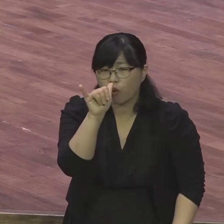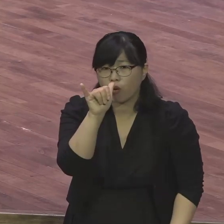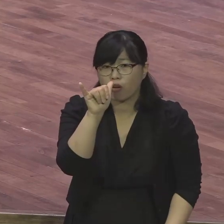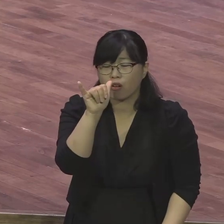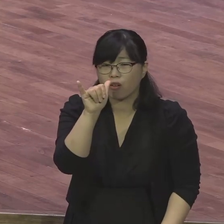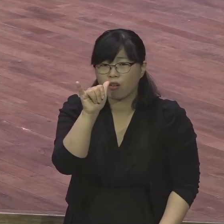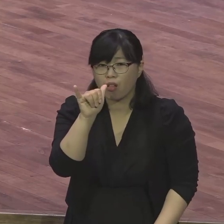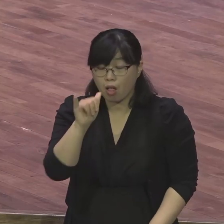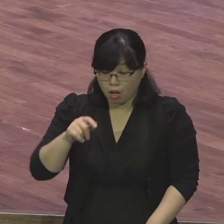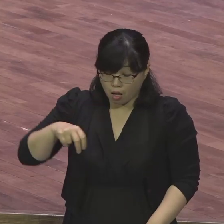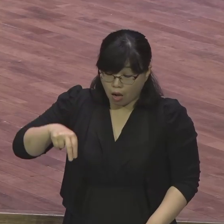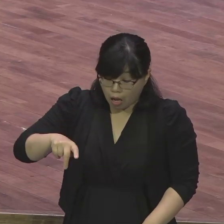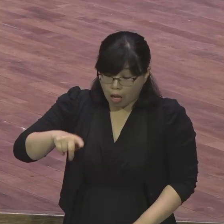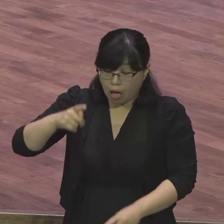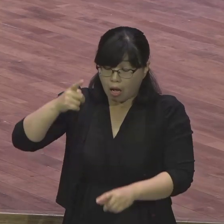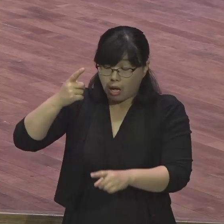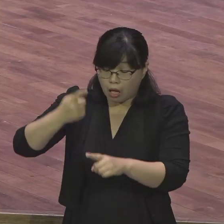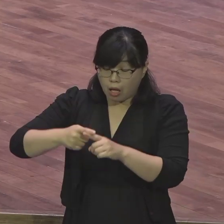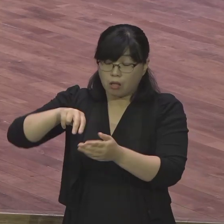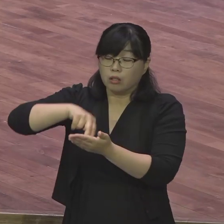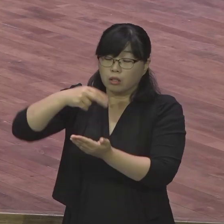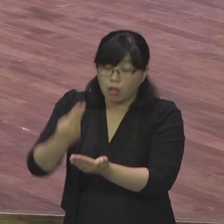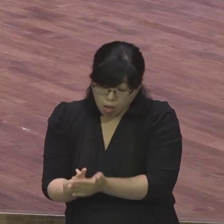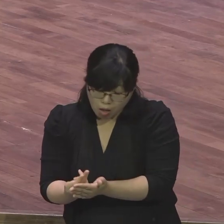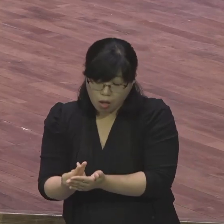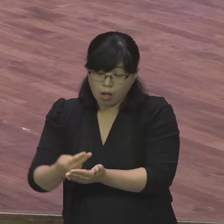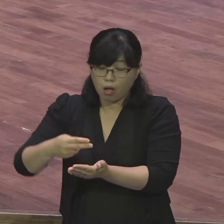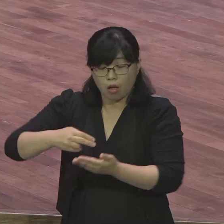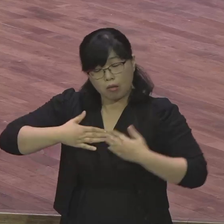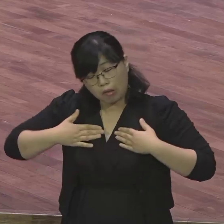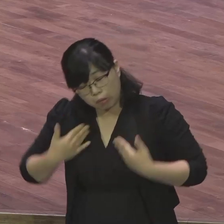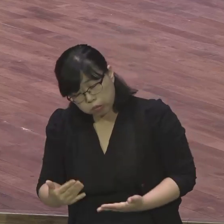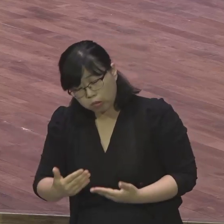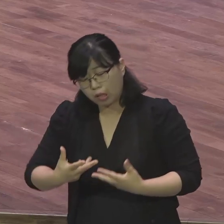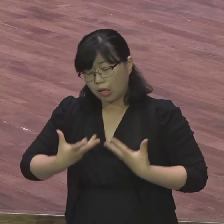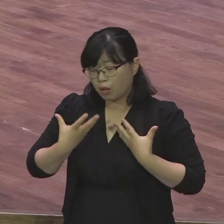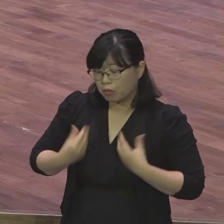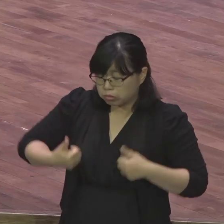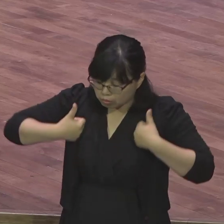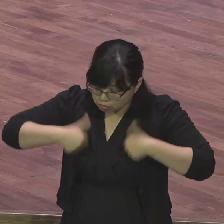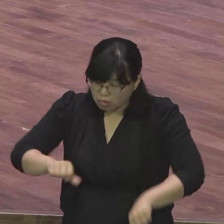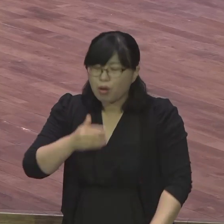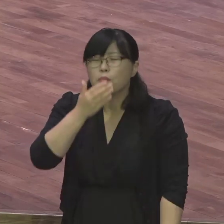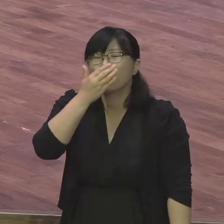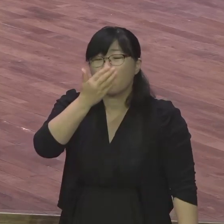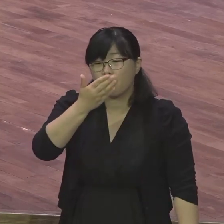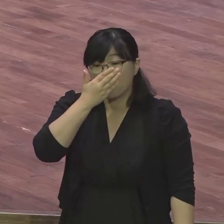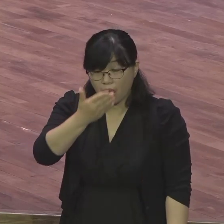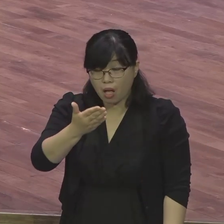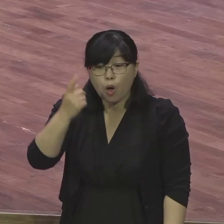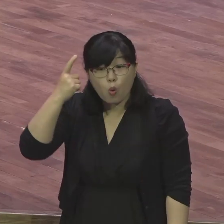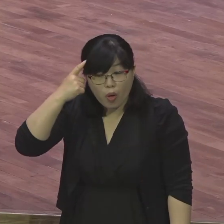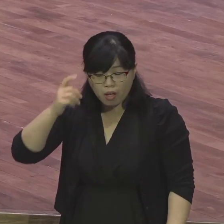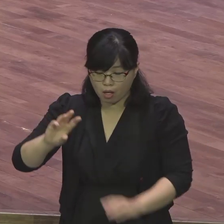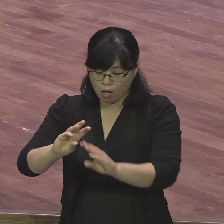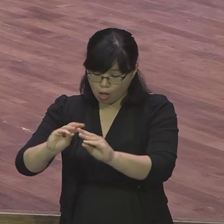자빠질 수밖에 없습니다 그게 연약한 인간의 한계예요 그런데